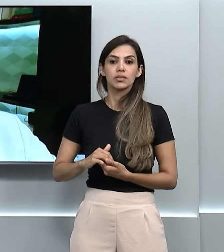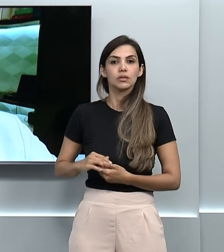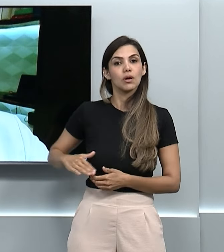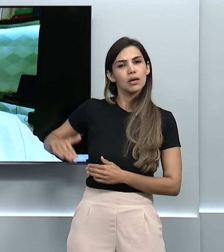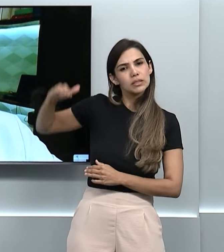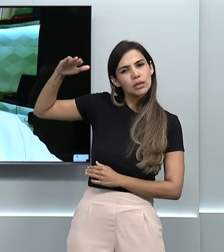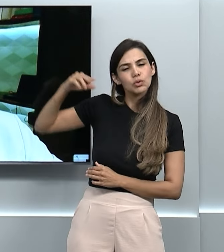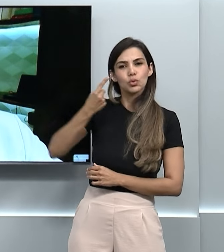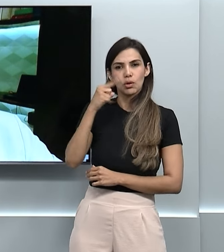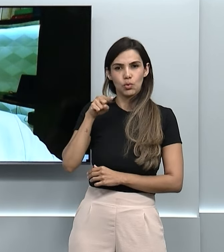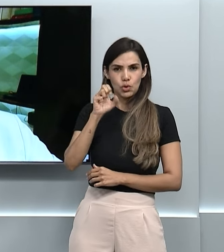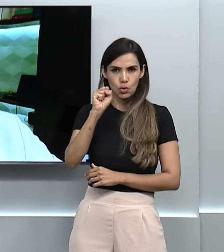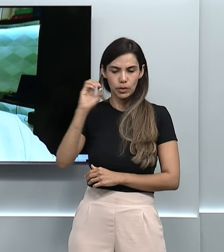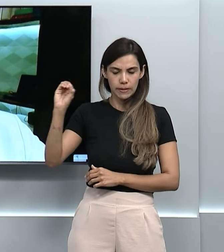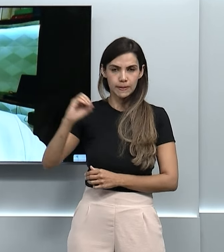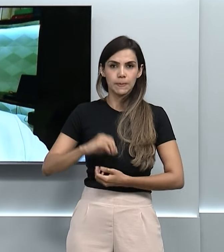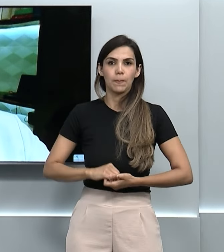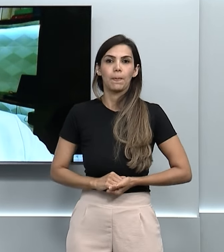,80m.